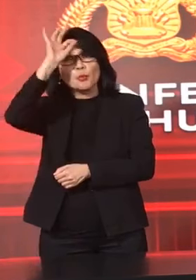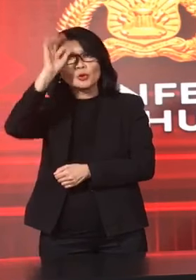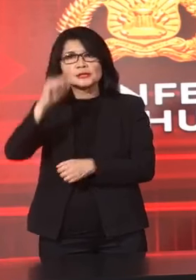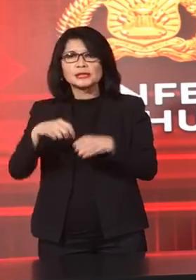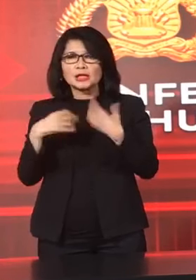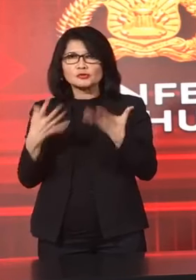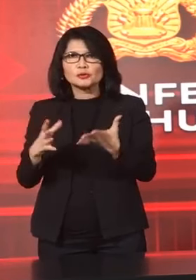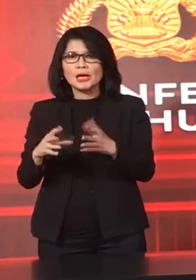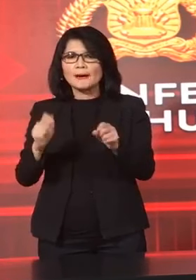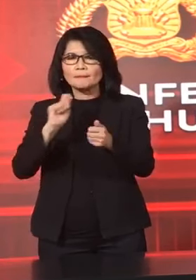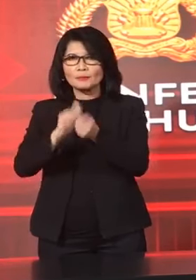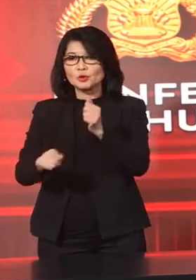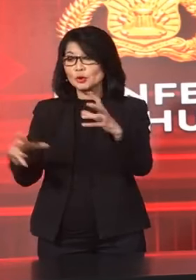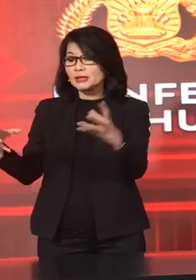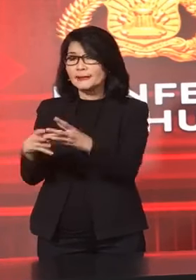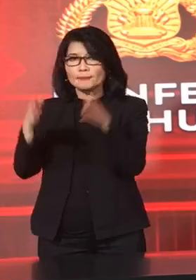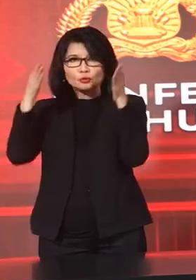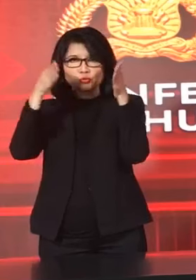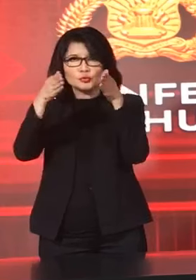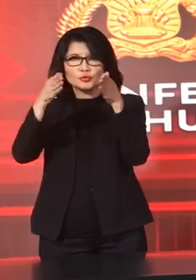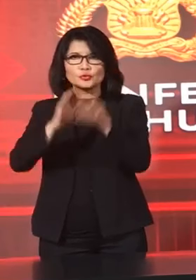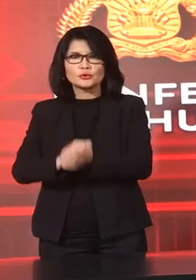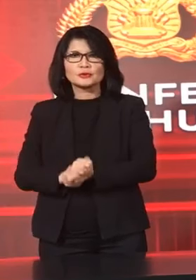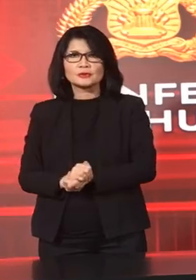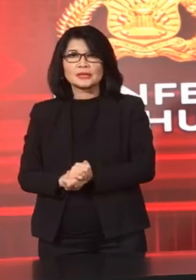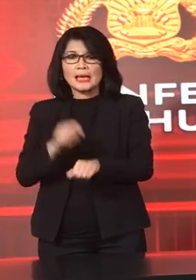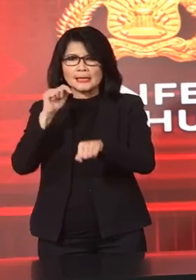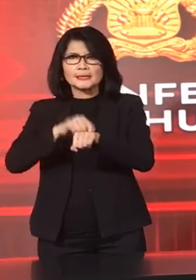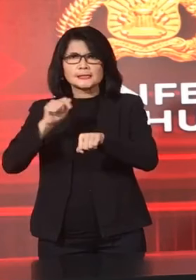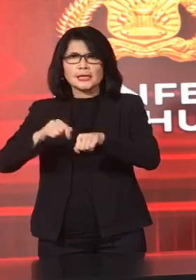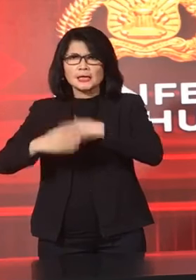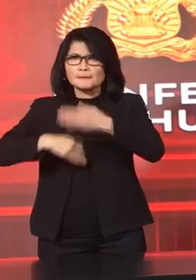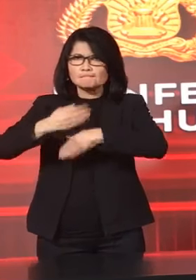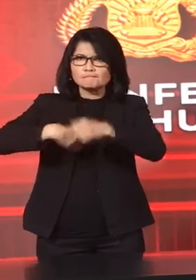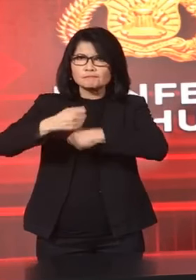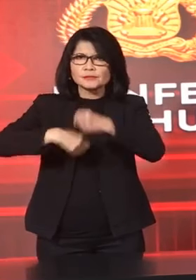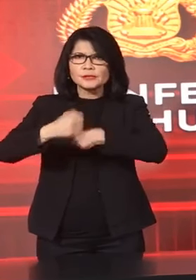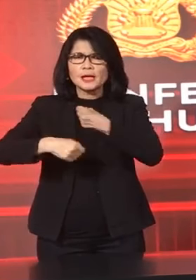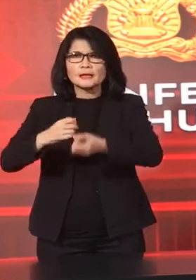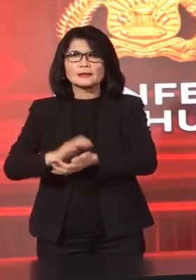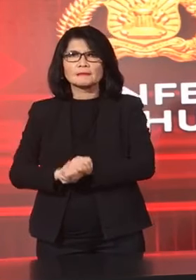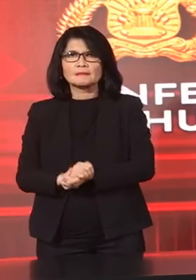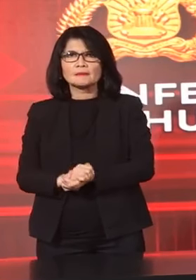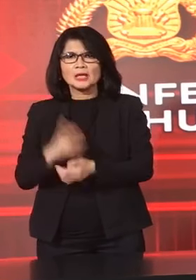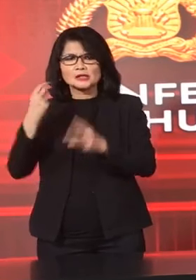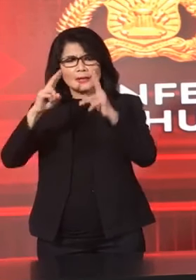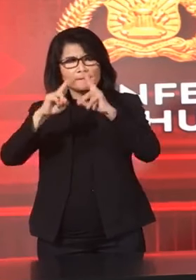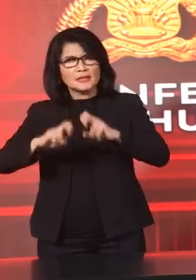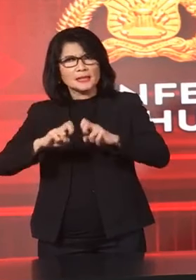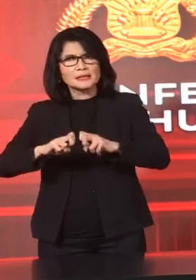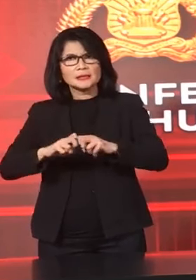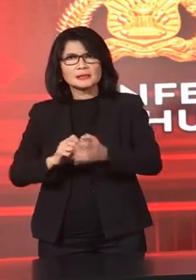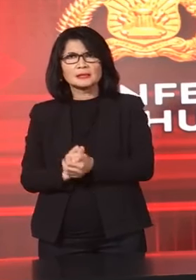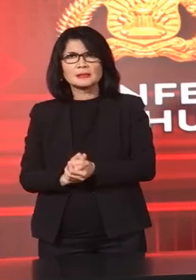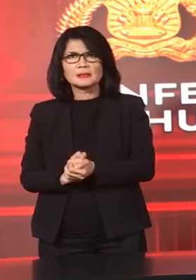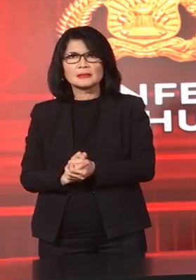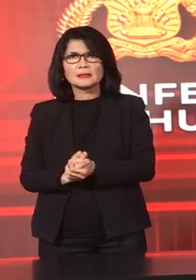telah Membentuk Tim khusus Ya Tim khusus sedang Berjalan Sedang mengkaji Sejauh mana